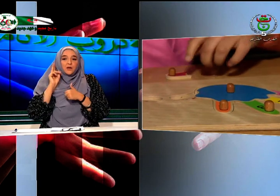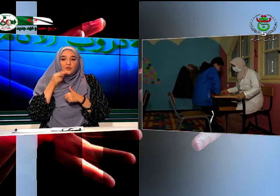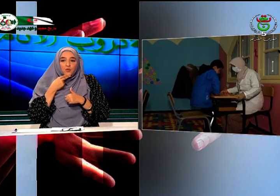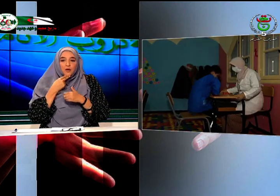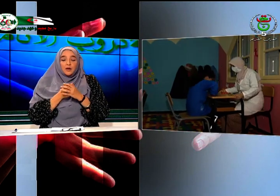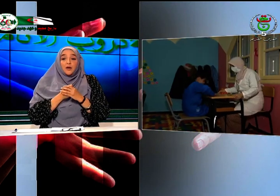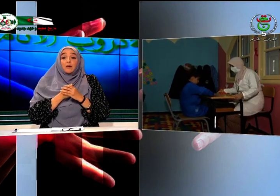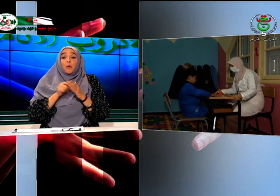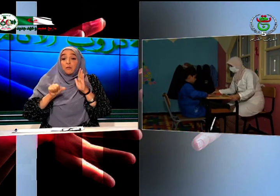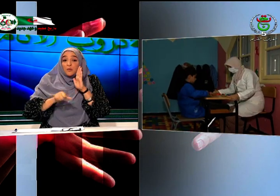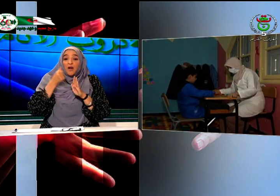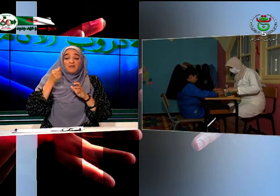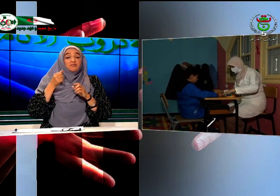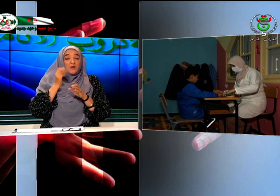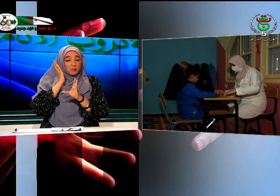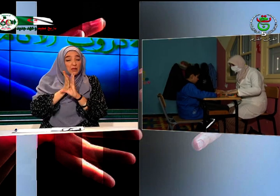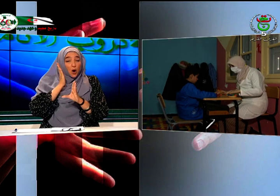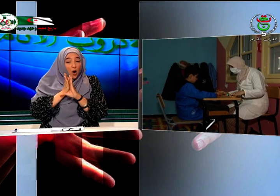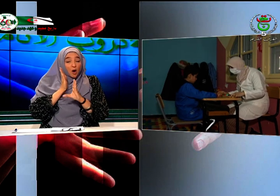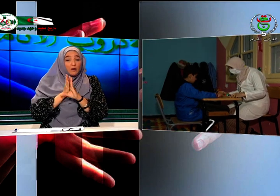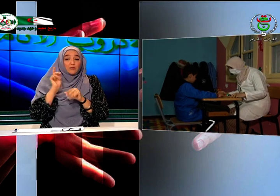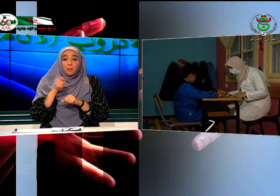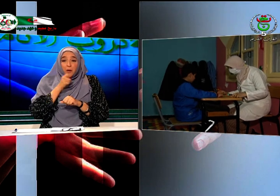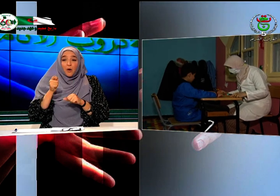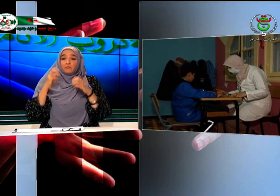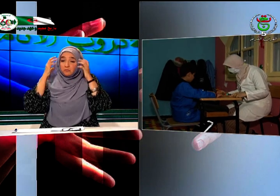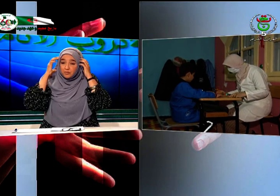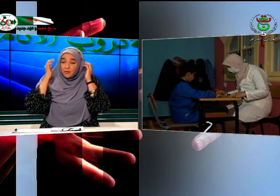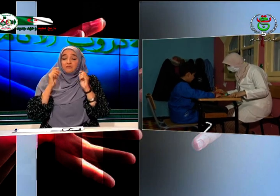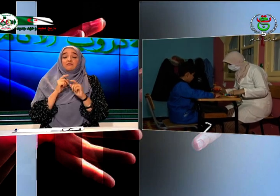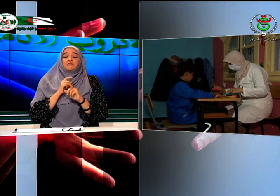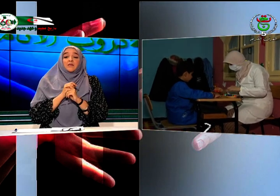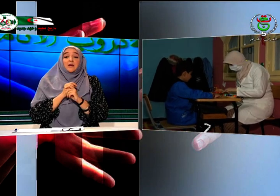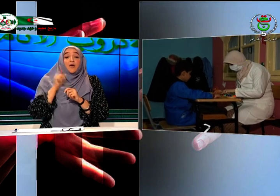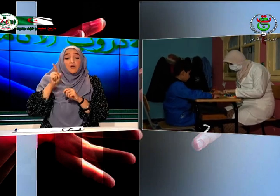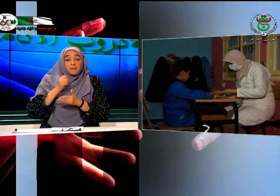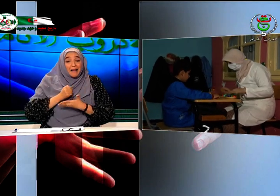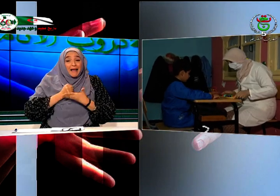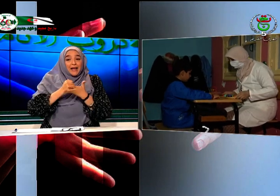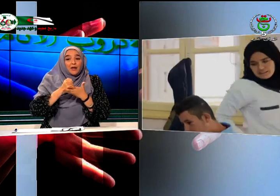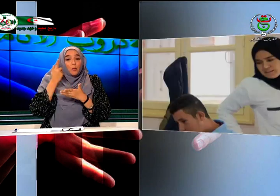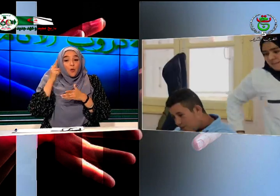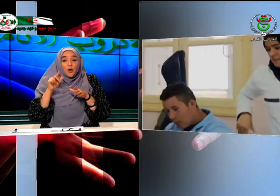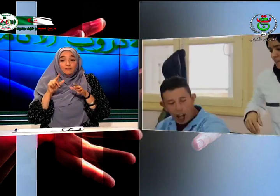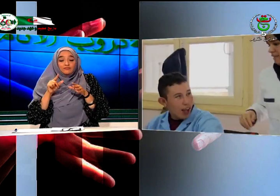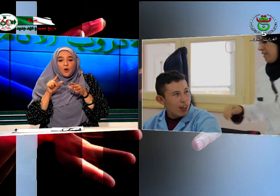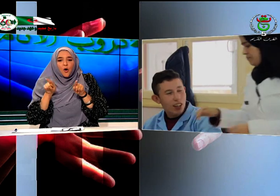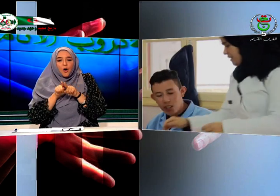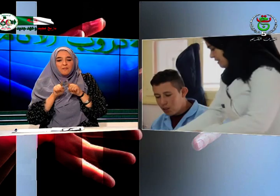النفسي والأرطفوني خاصة الذي يسعى بدوره جاهداً لبناء جسر واصل بين